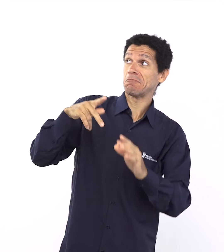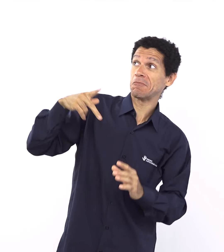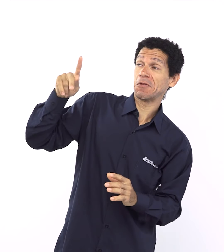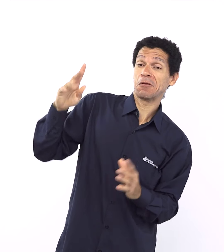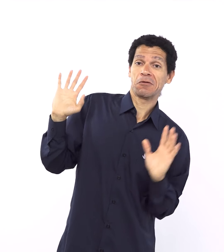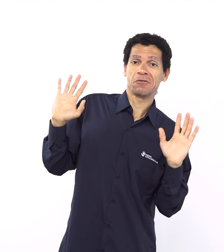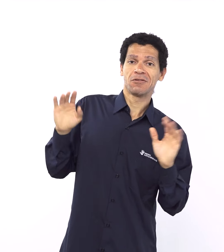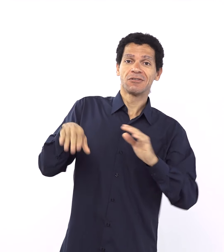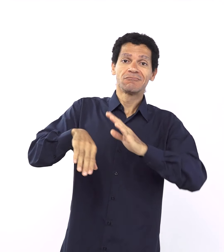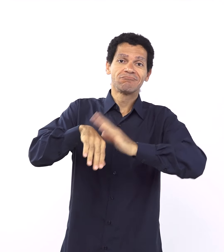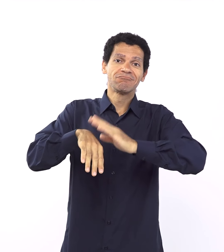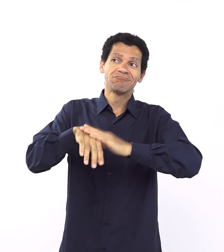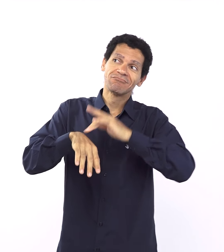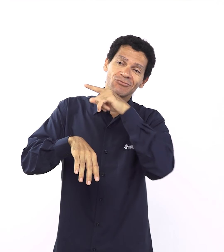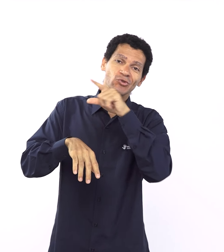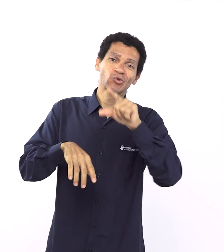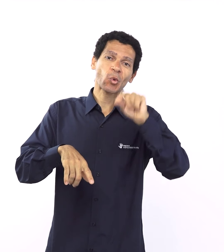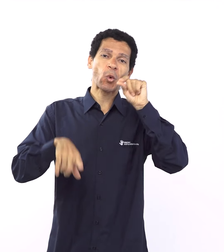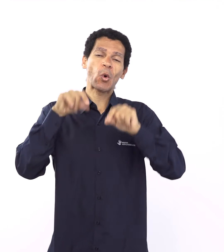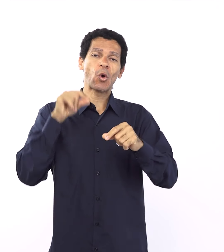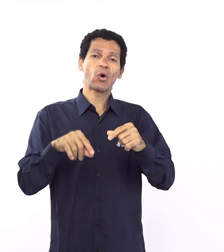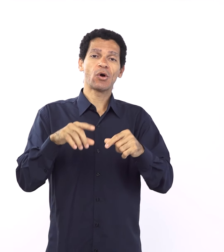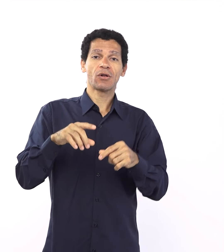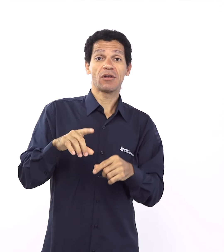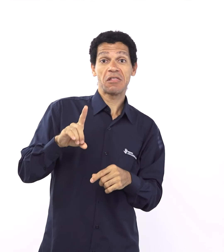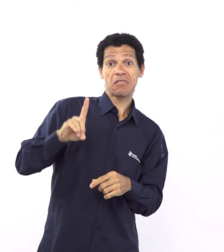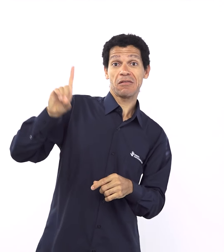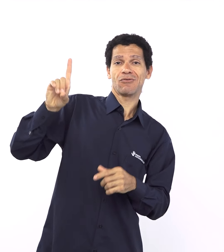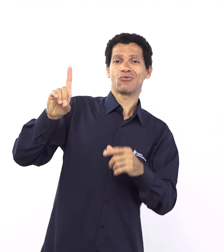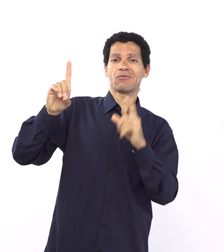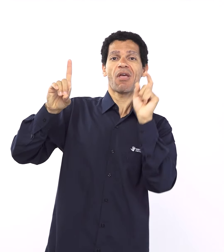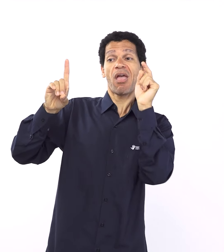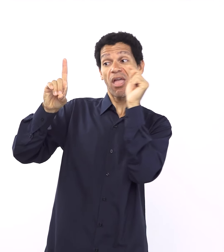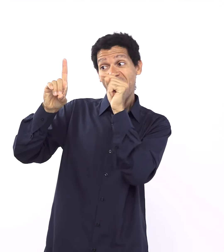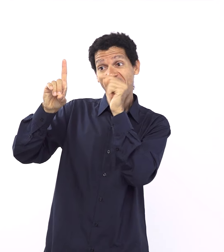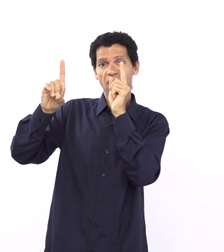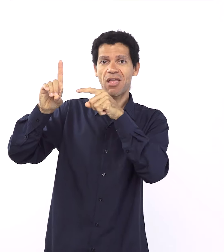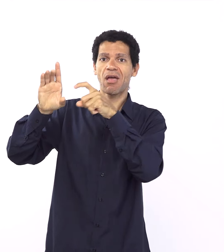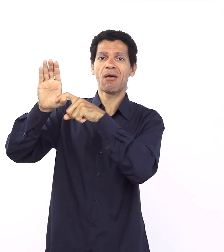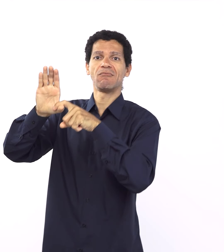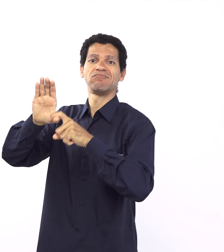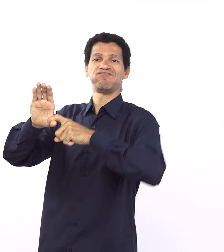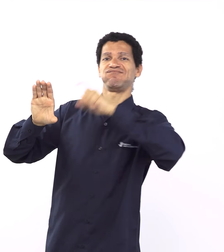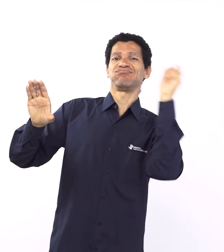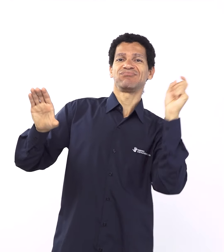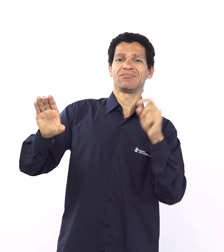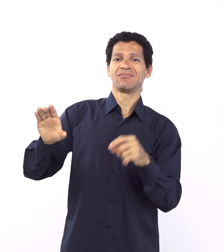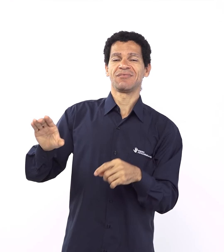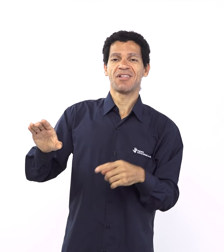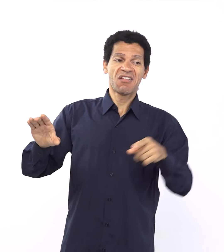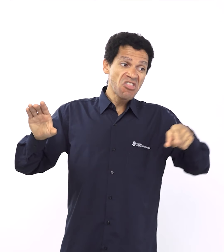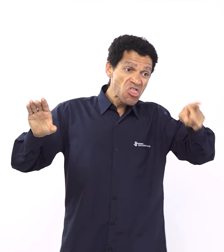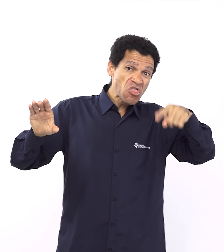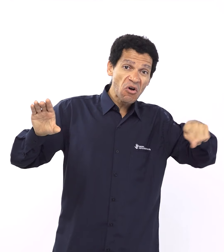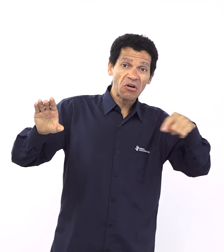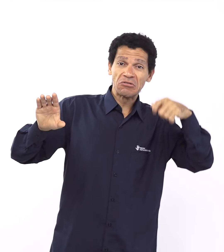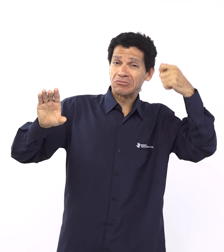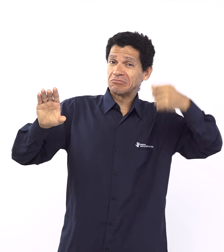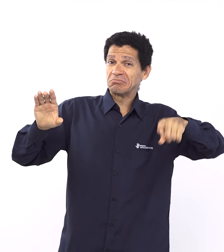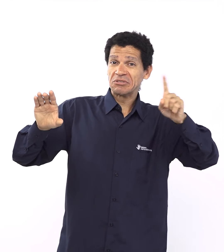tentar encontrar características que façam a gente entender por que Noé, por que Moisés, por que Abraão, por que esses caras todos, por que Davi,